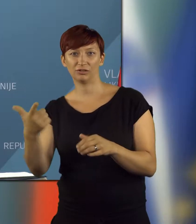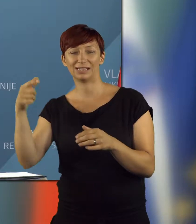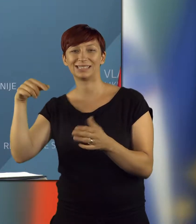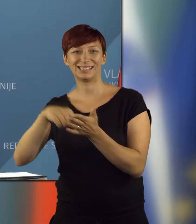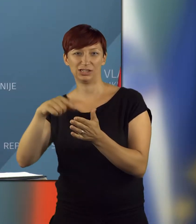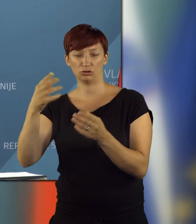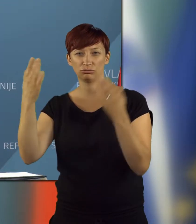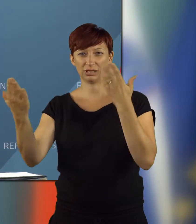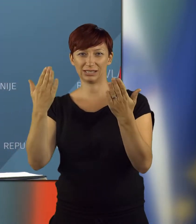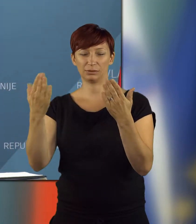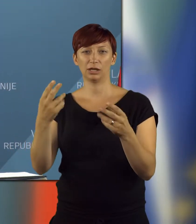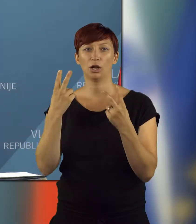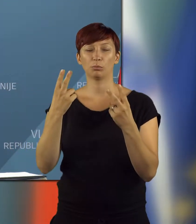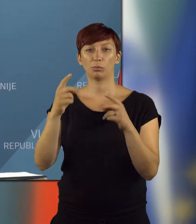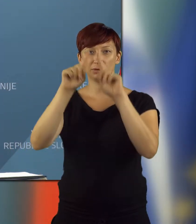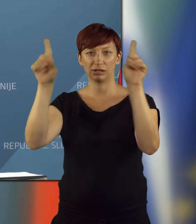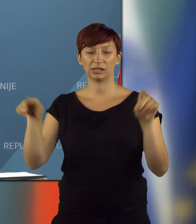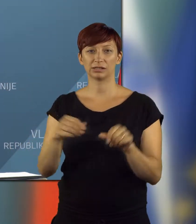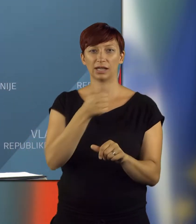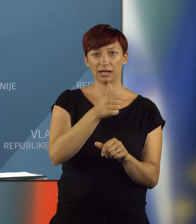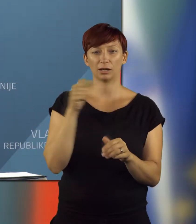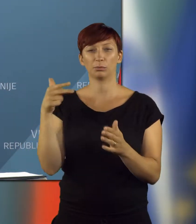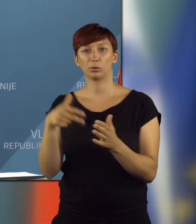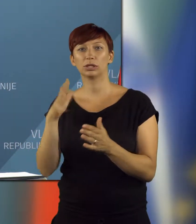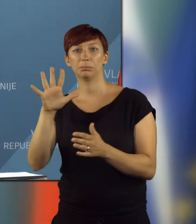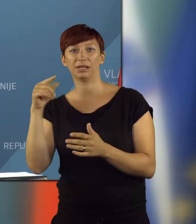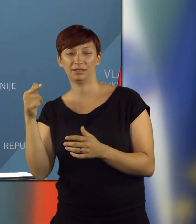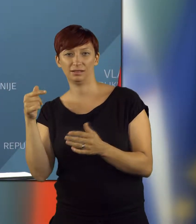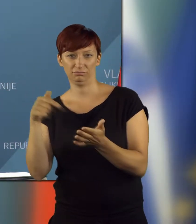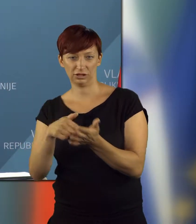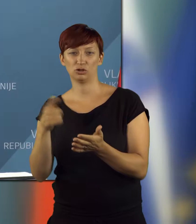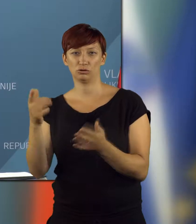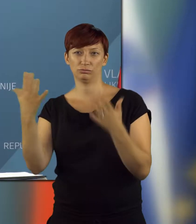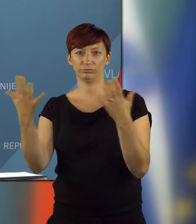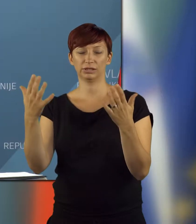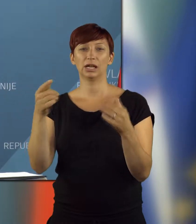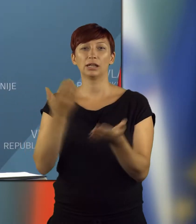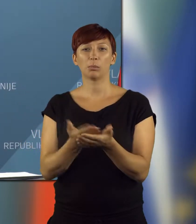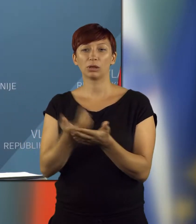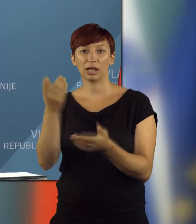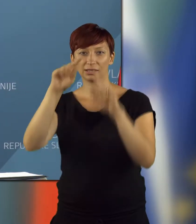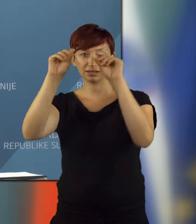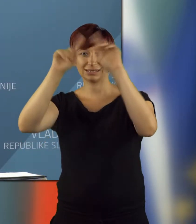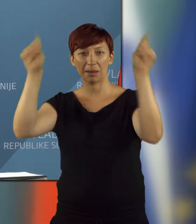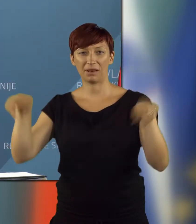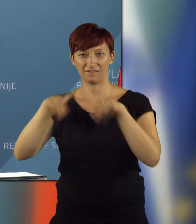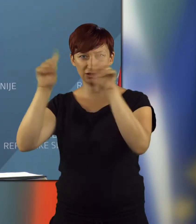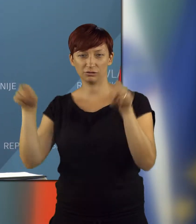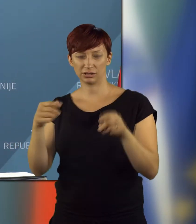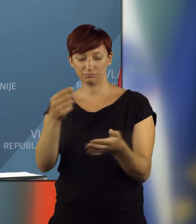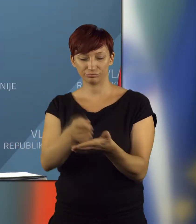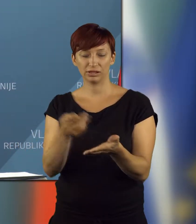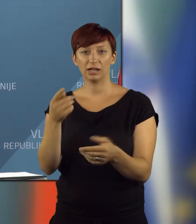25 tisoč, pomembne karte pa so v razmerju 1 proti 5 tisoč, kajti na podlagi teh kart se potem